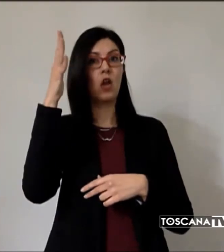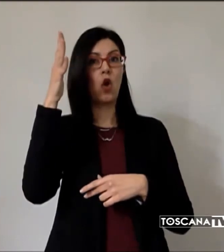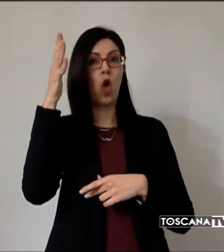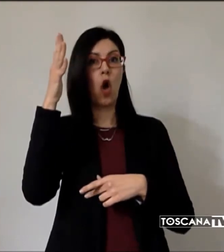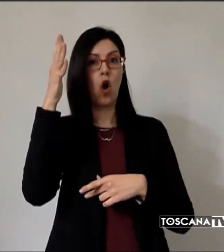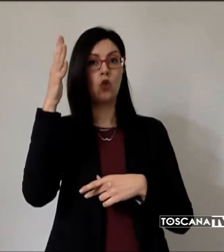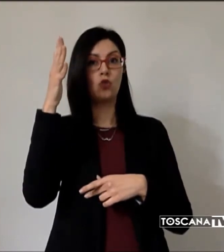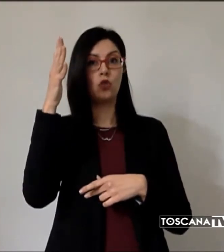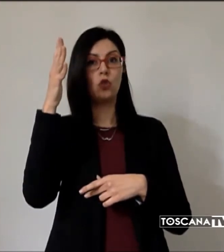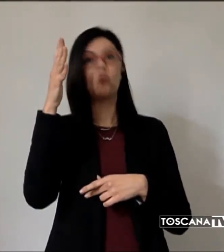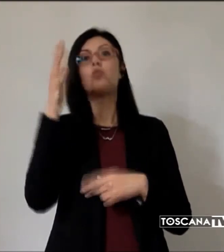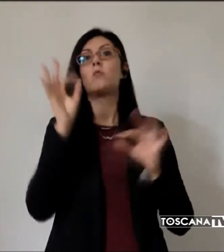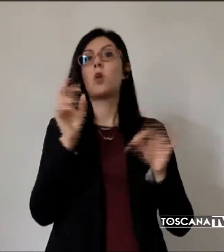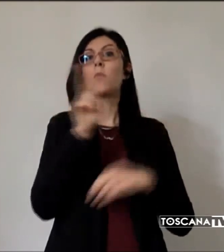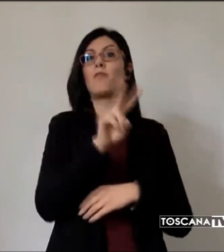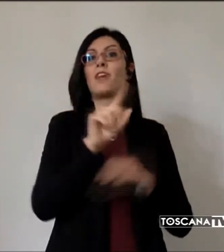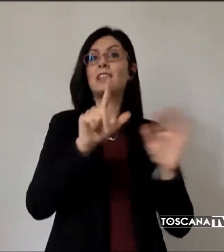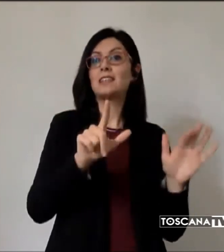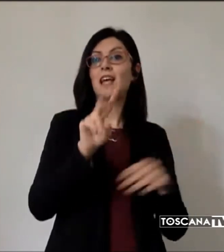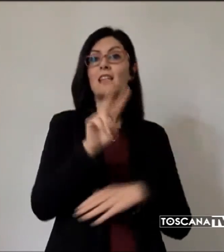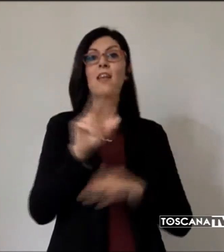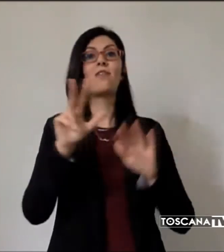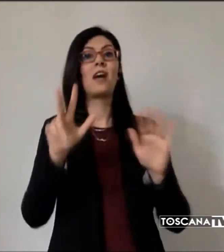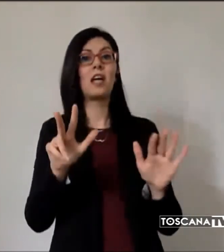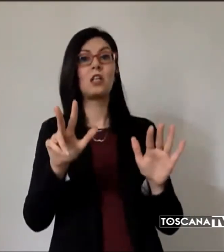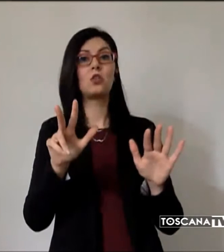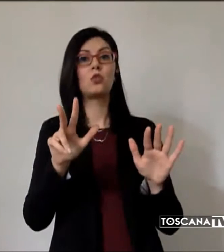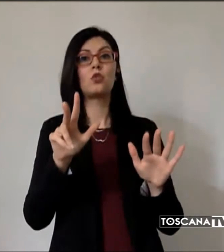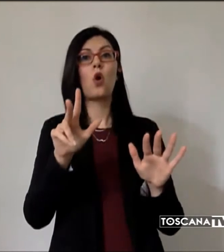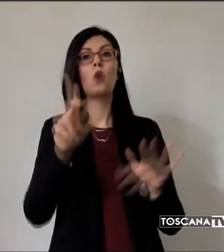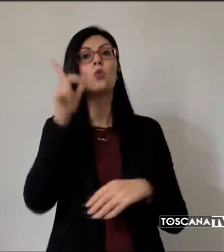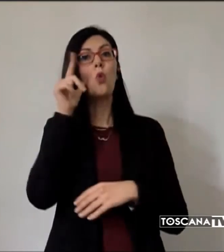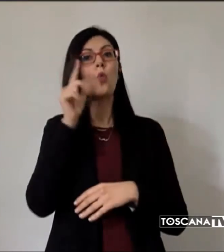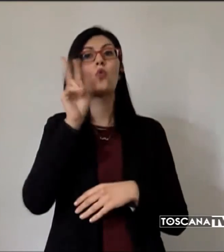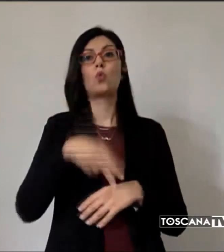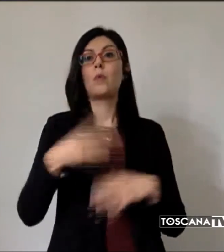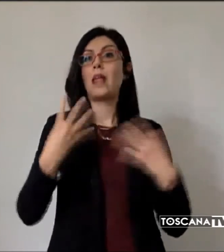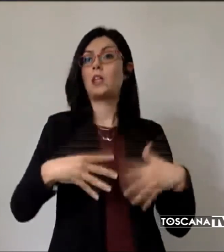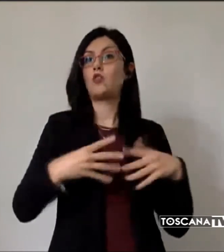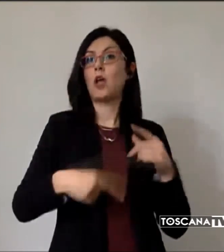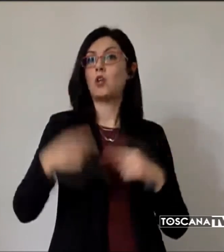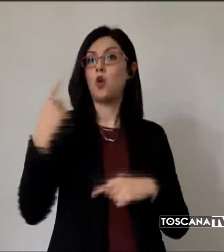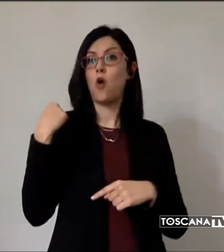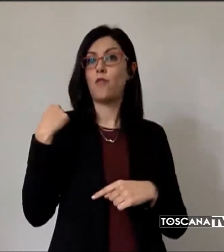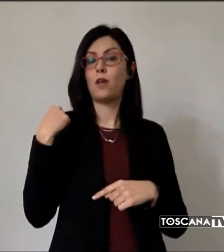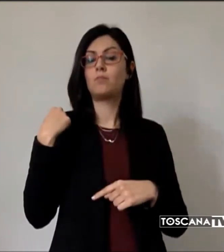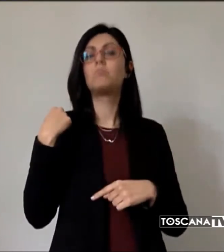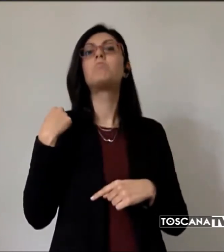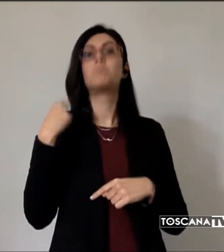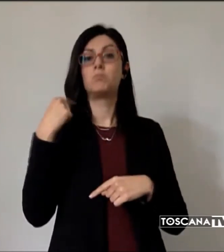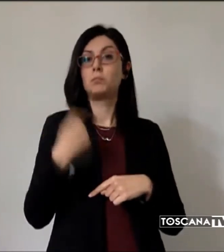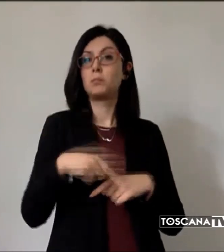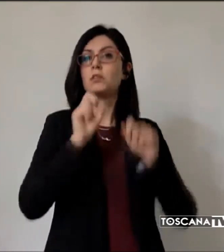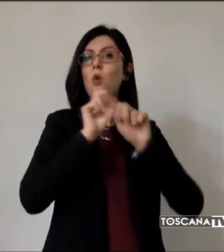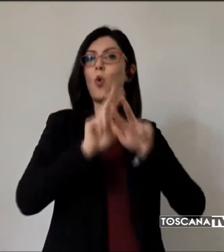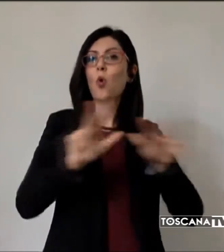nei giorni 27 e 28 luglio 2019. Lo si legge in un comunicato finale della